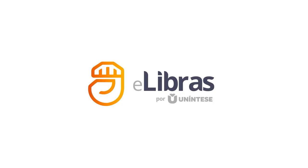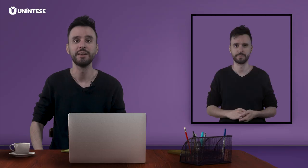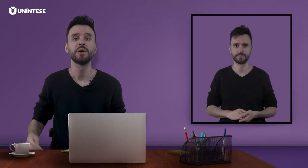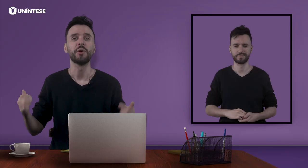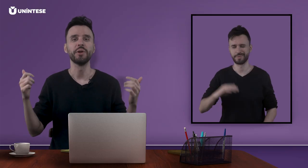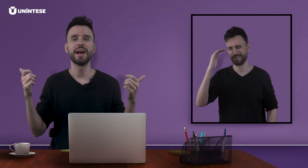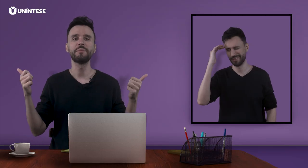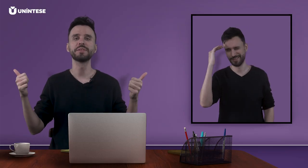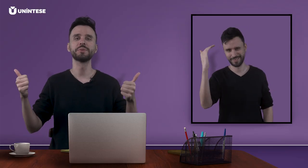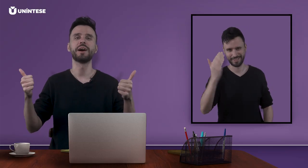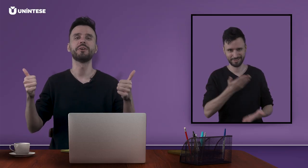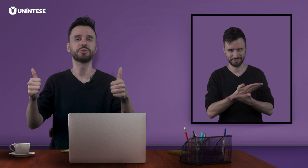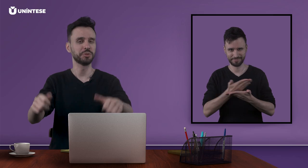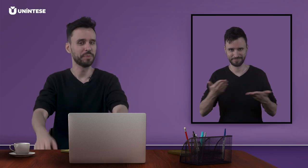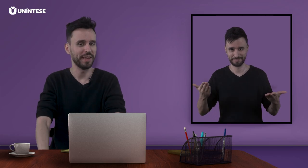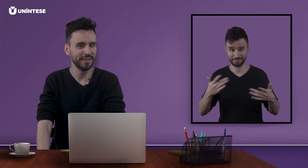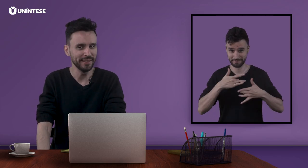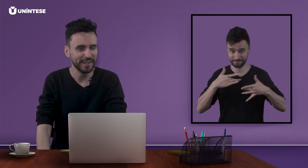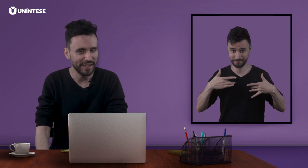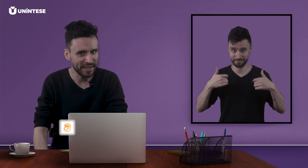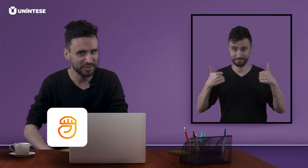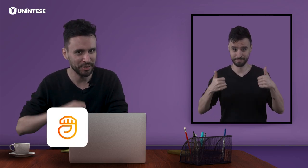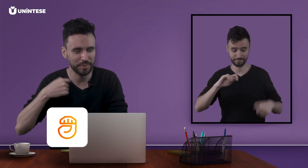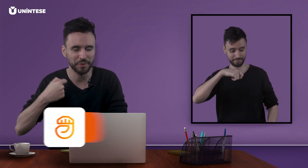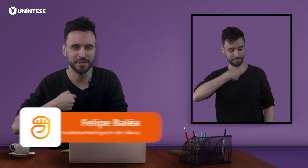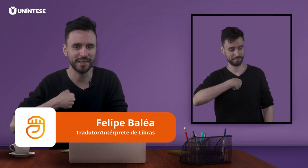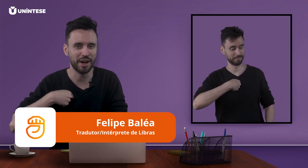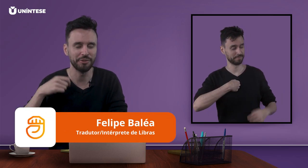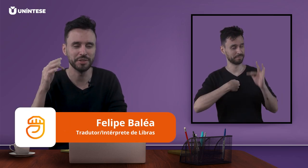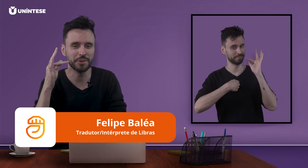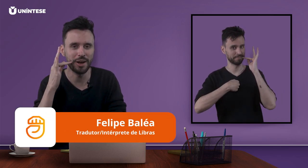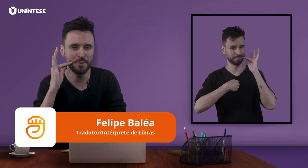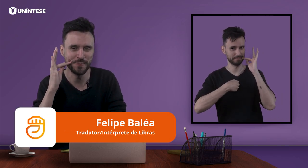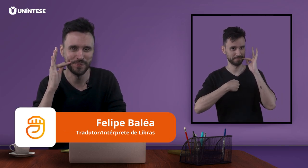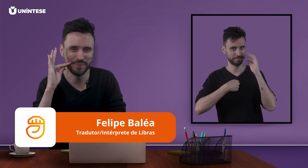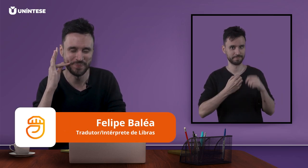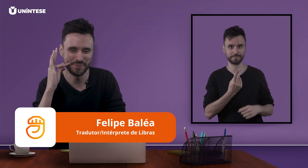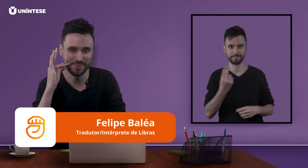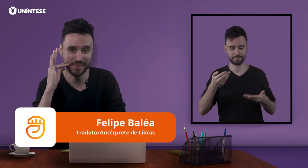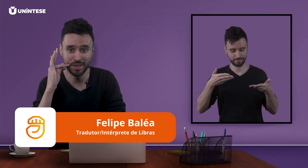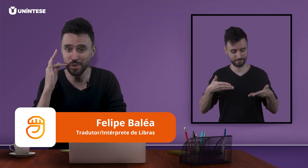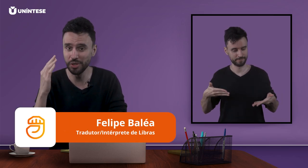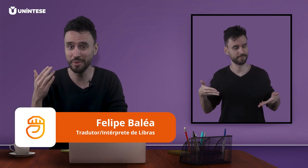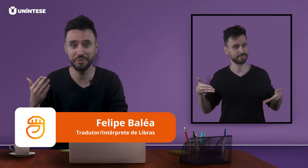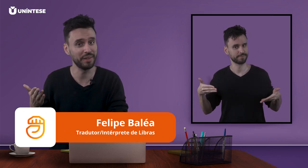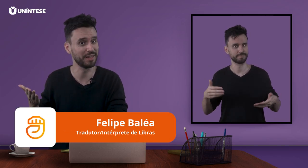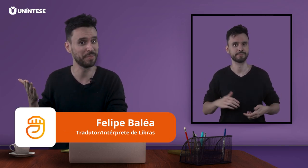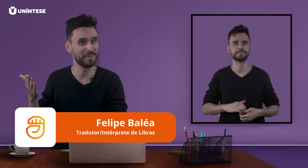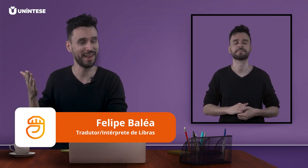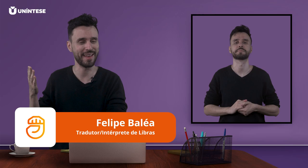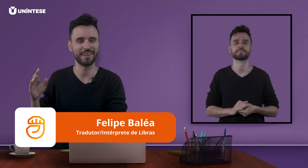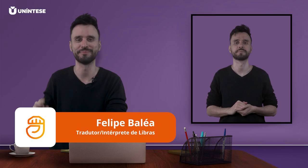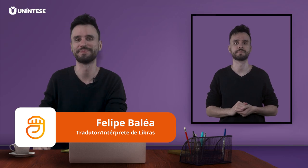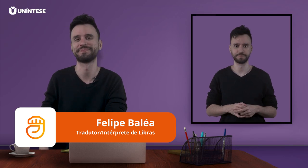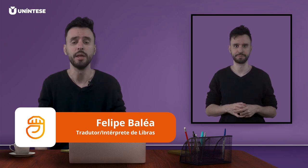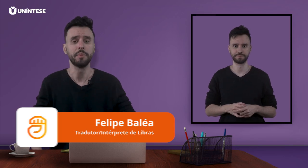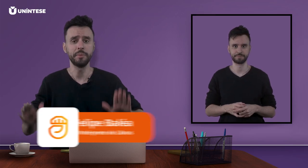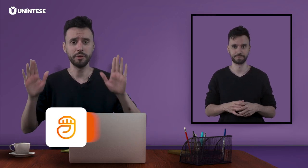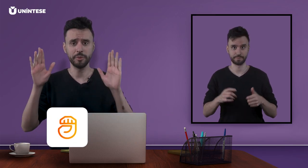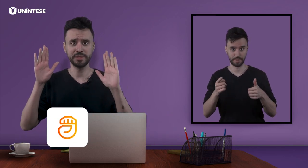Olá, pessoal, tudo bem? Este é o meu sinal visual e meu nome é Felipe Baleia. Primeiro, vamos